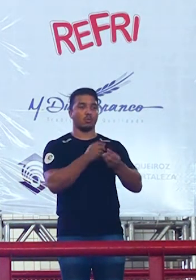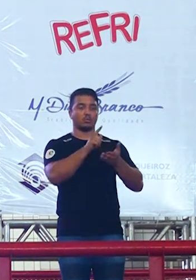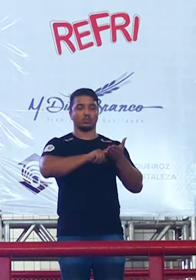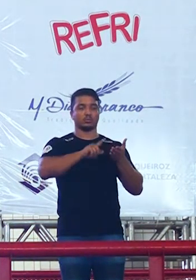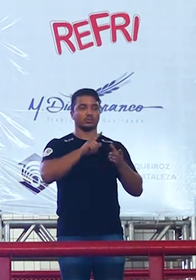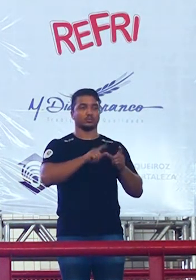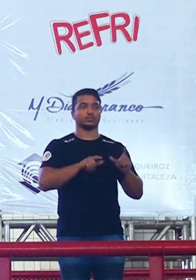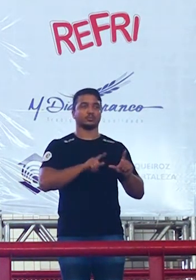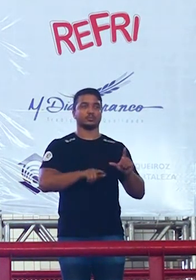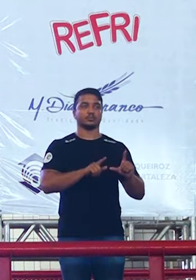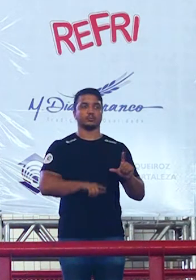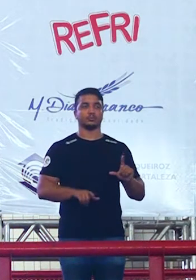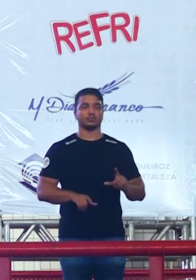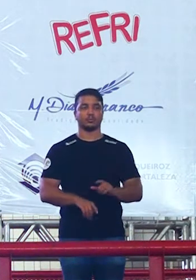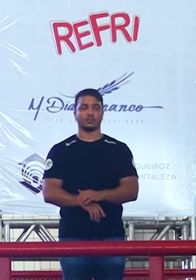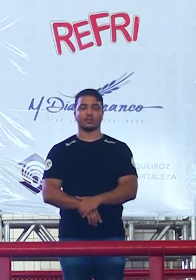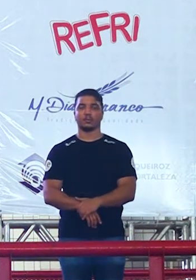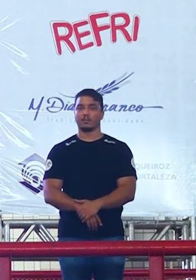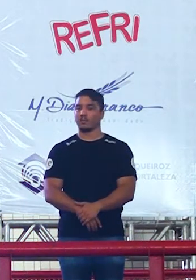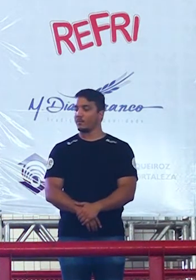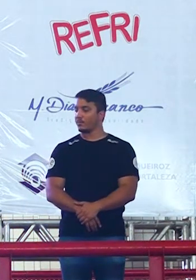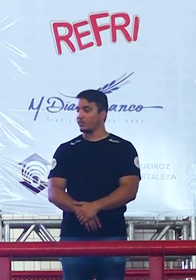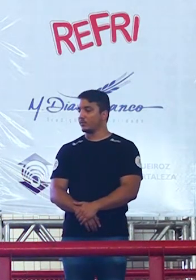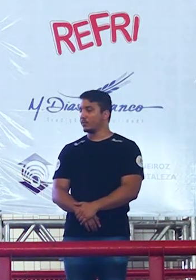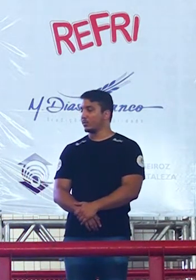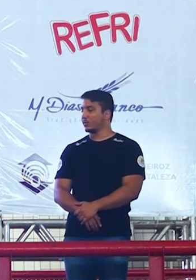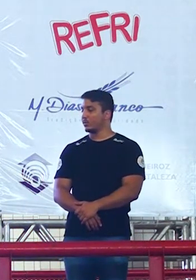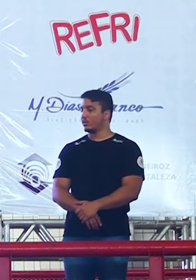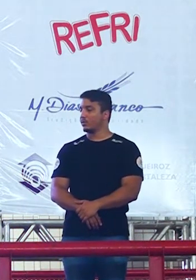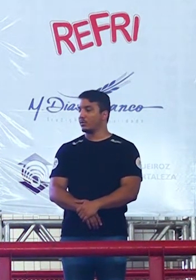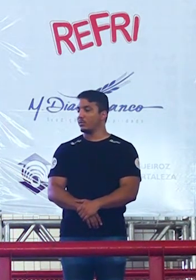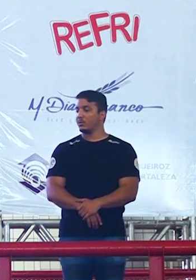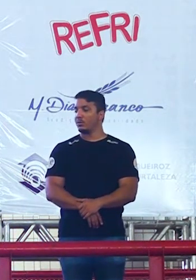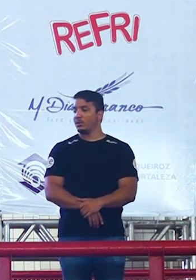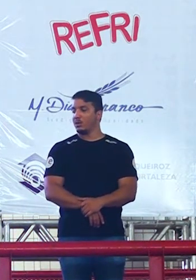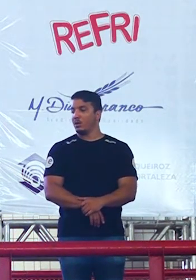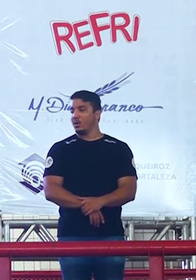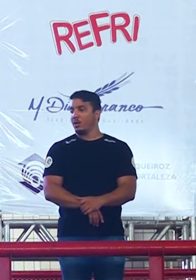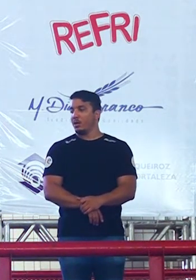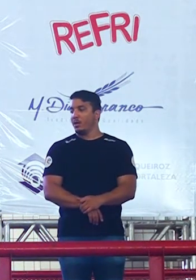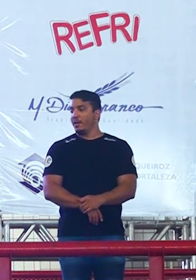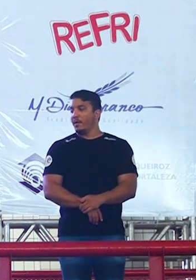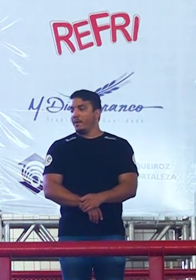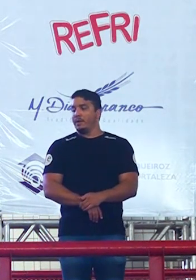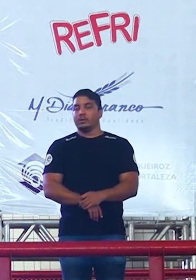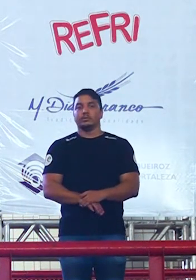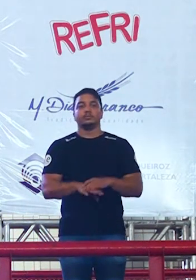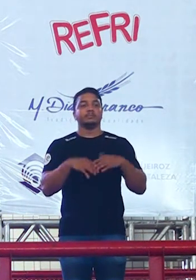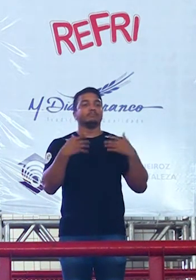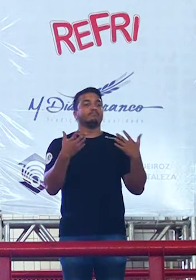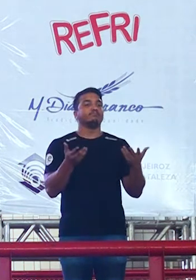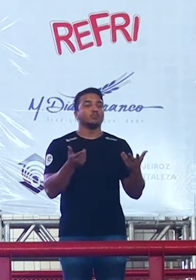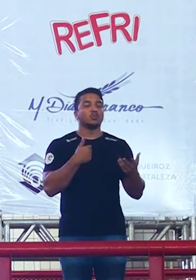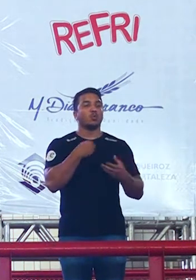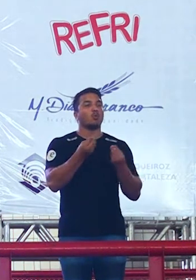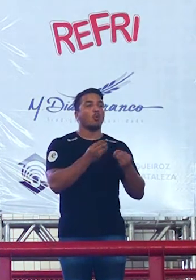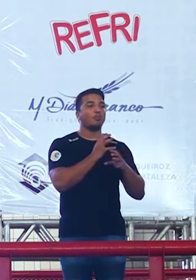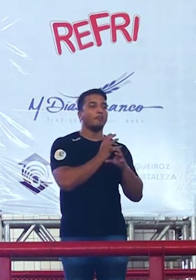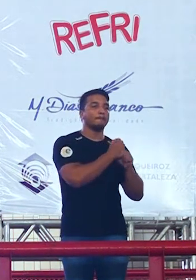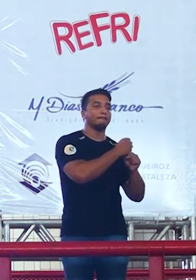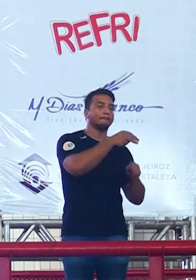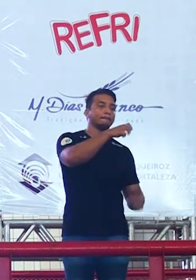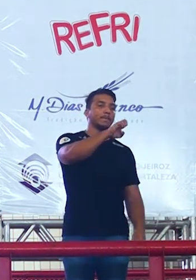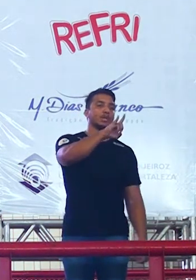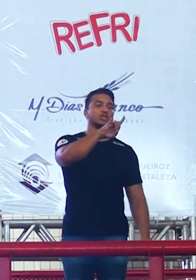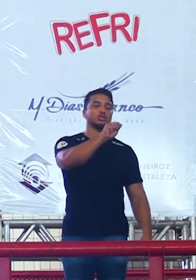foi bem olha aí então olha como é que você ficou na sua média